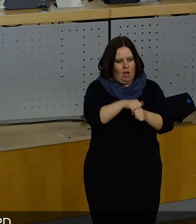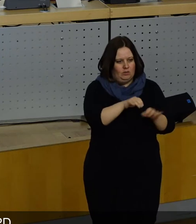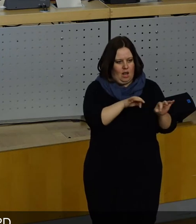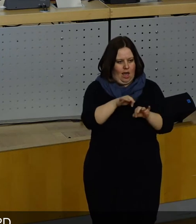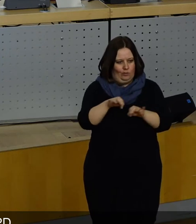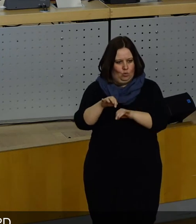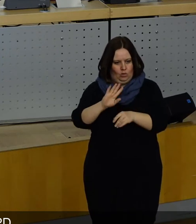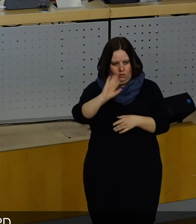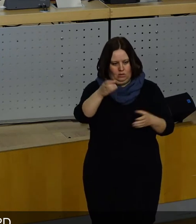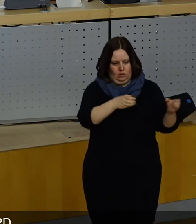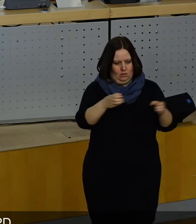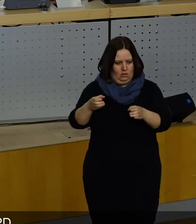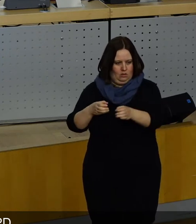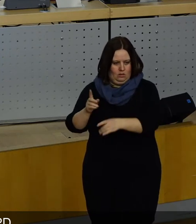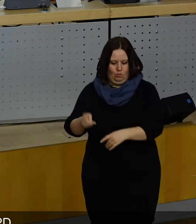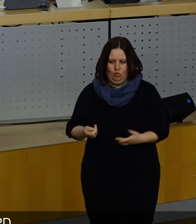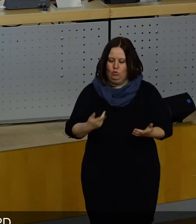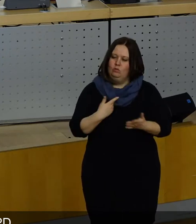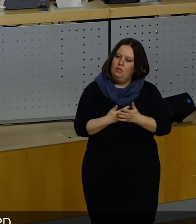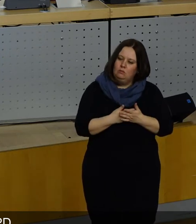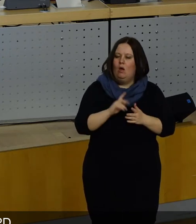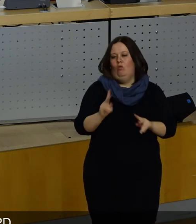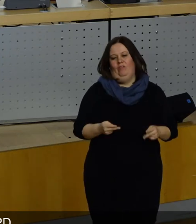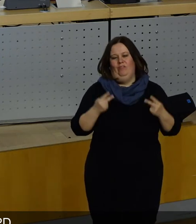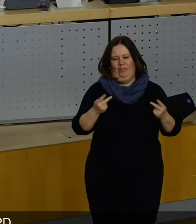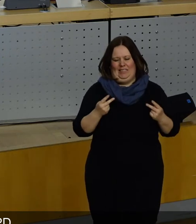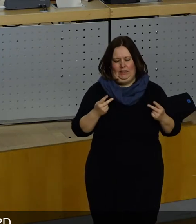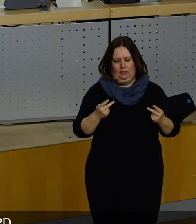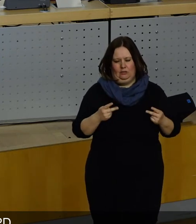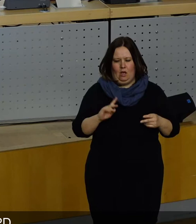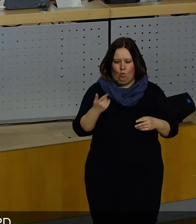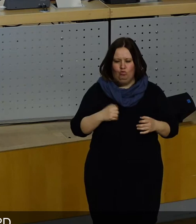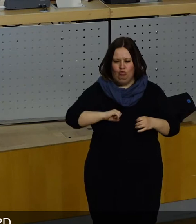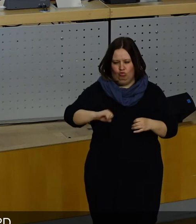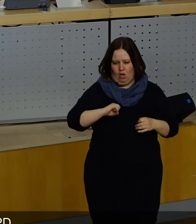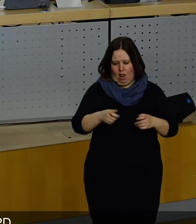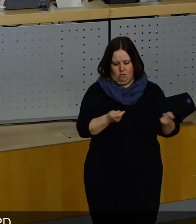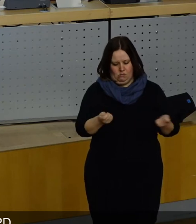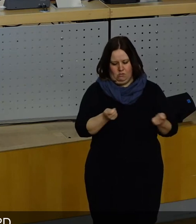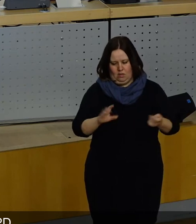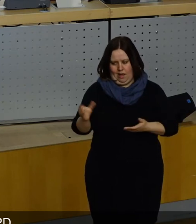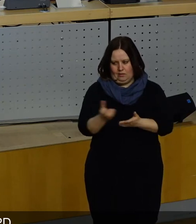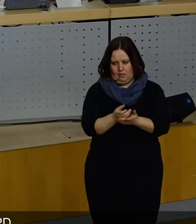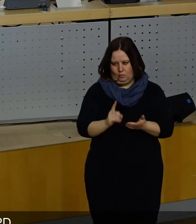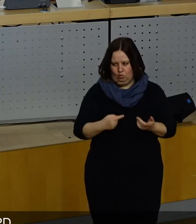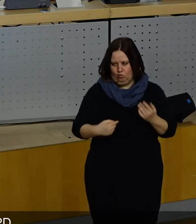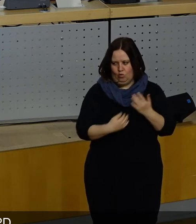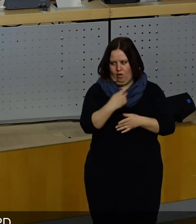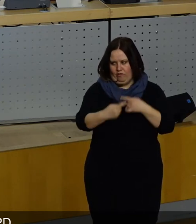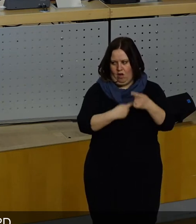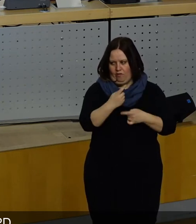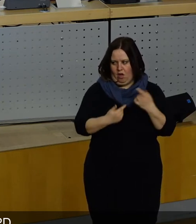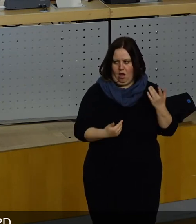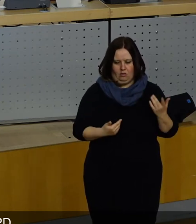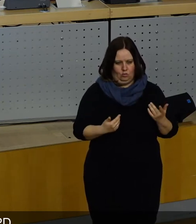im Moment zu besetzen sind. Und es deswegen extrem wichtig ist, dass wir hier schnellstmöglich in ein neues Verfahren und zu einem